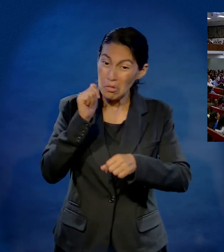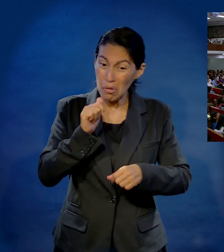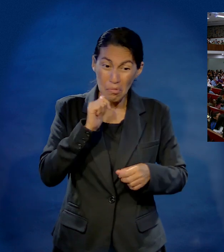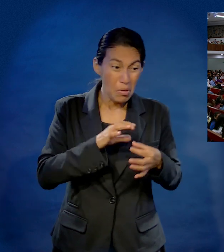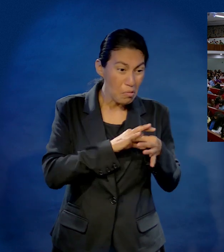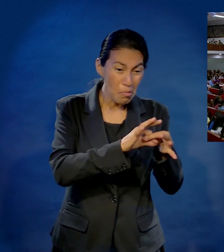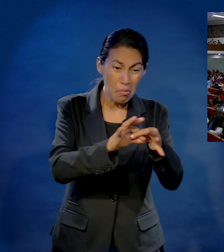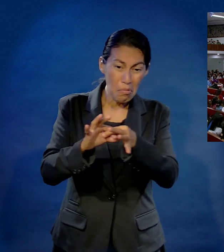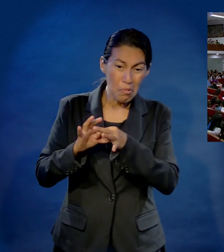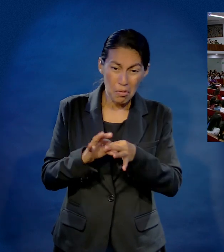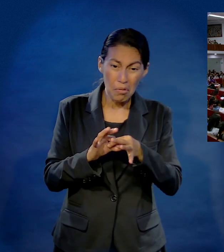Un día, en un lugar,